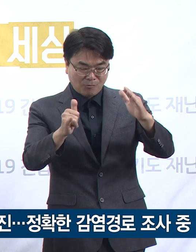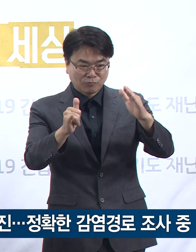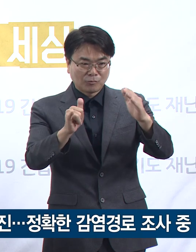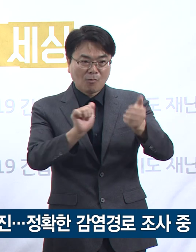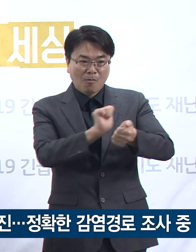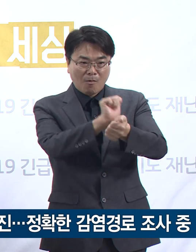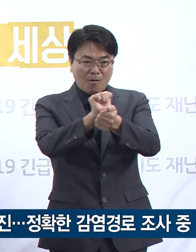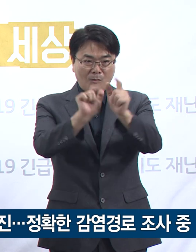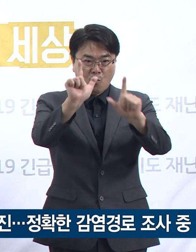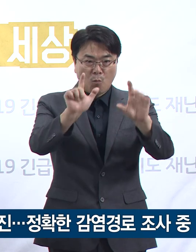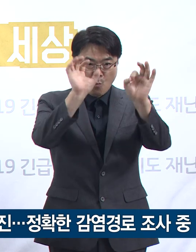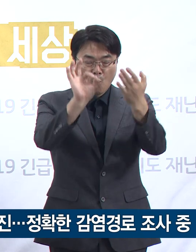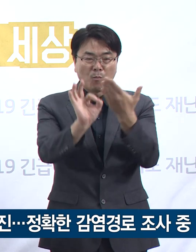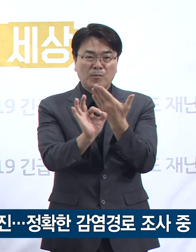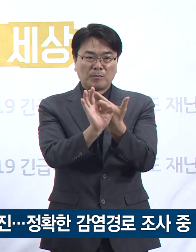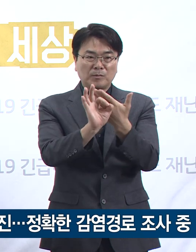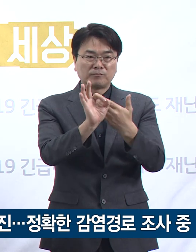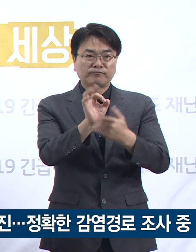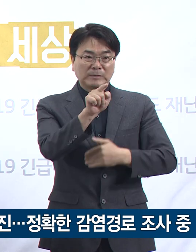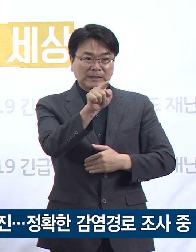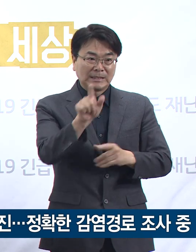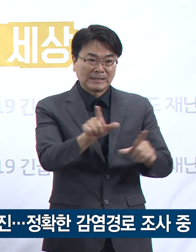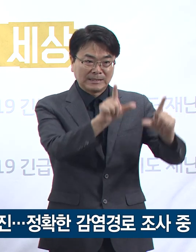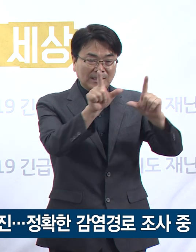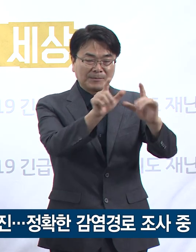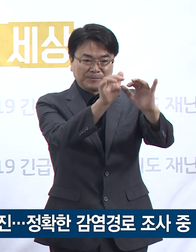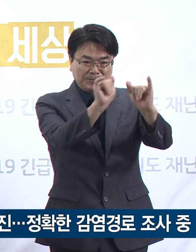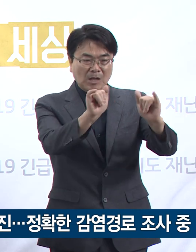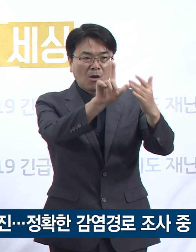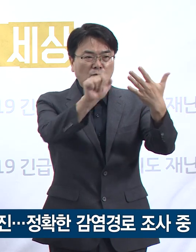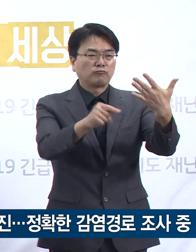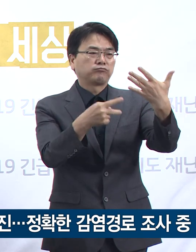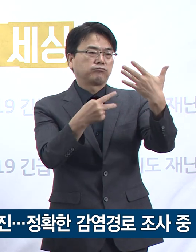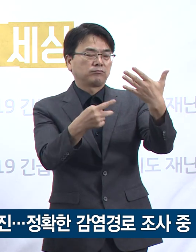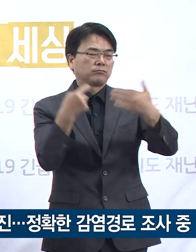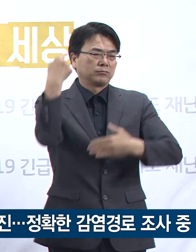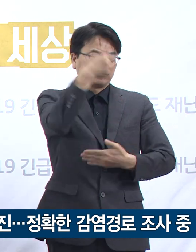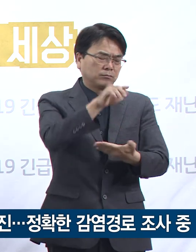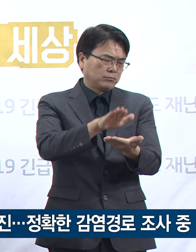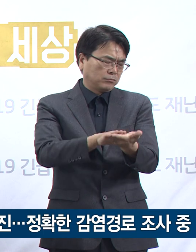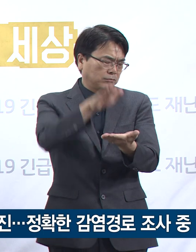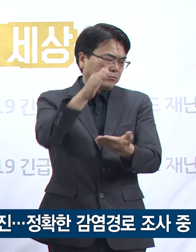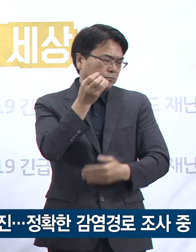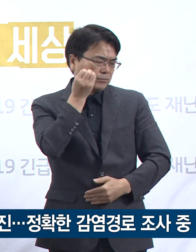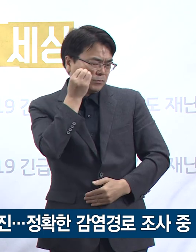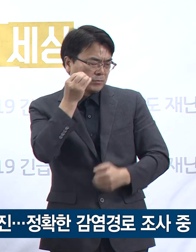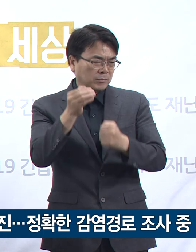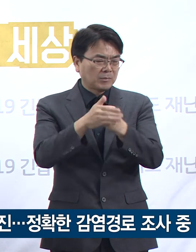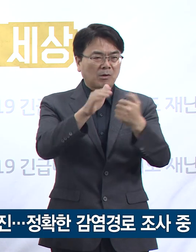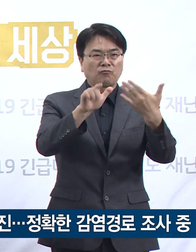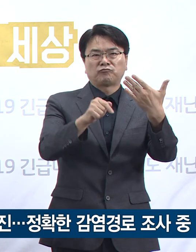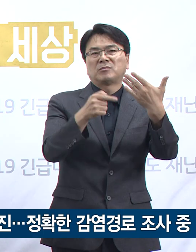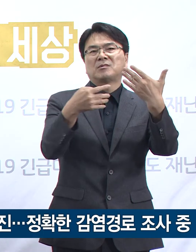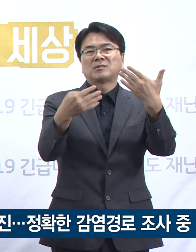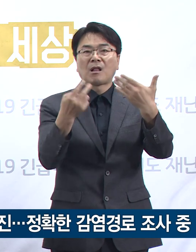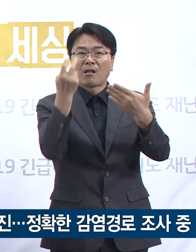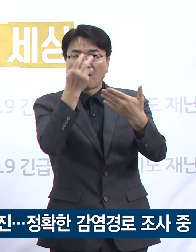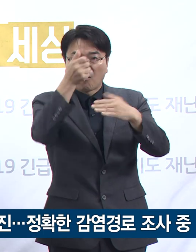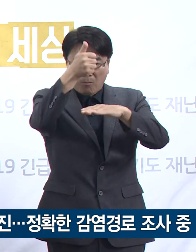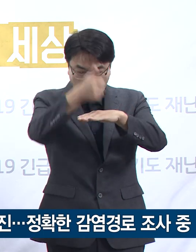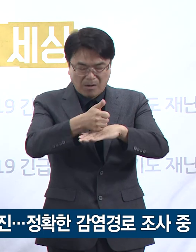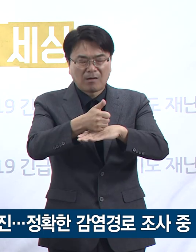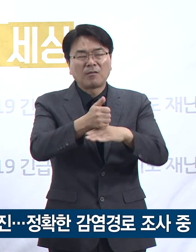상황입니다. 안산시 거주자분이 9월 2일 발열 등 증상 발현 후 9월 4일 확진 판정을 받았는데